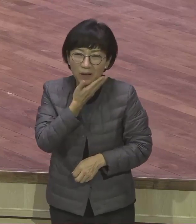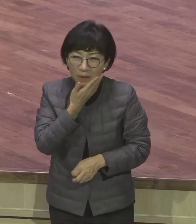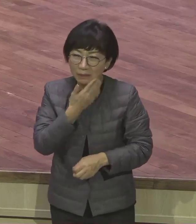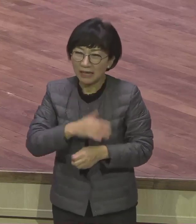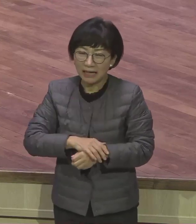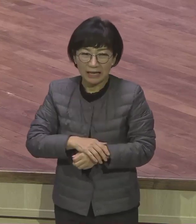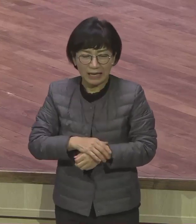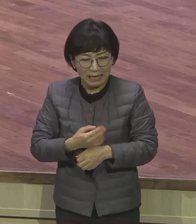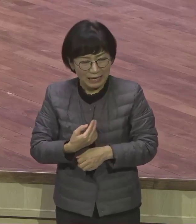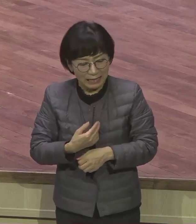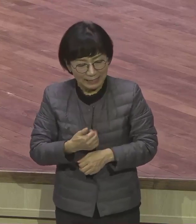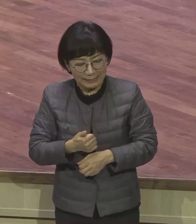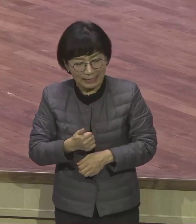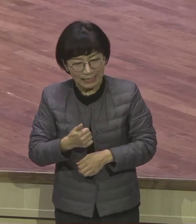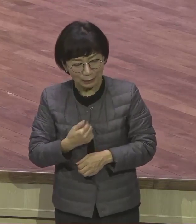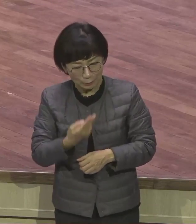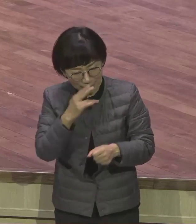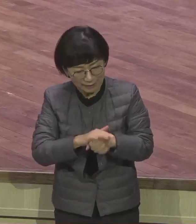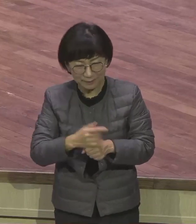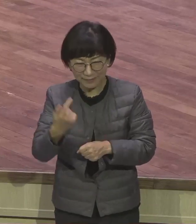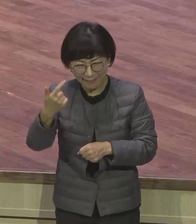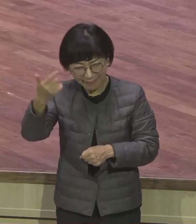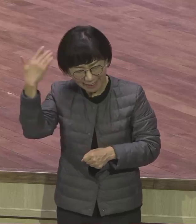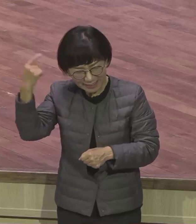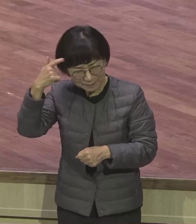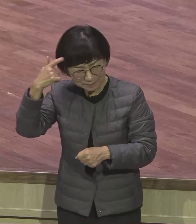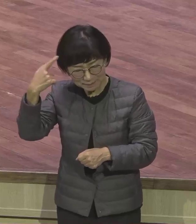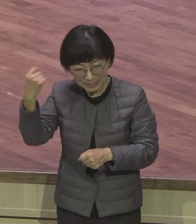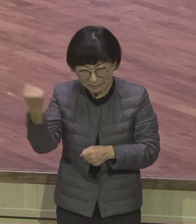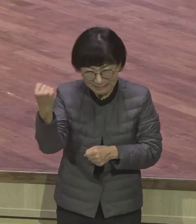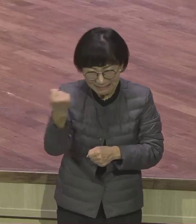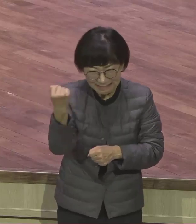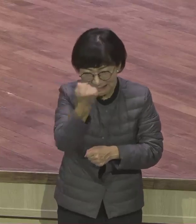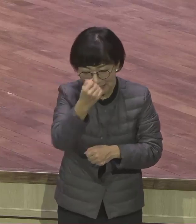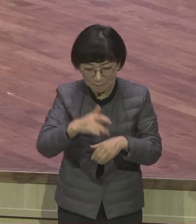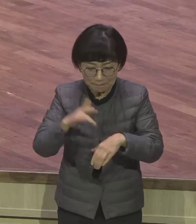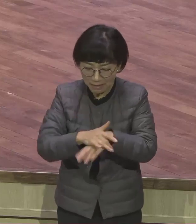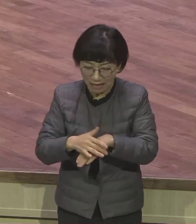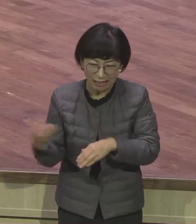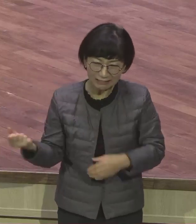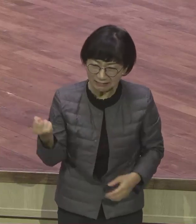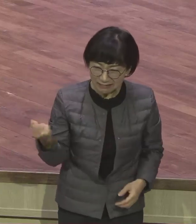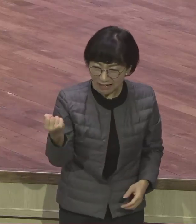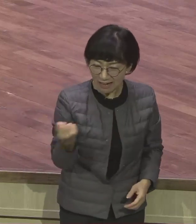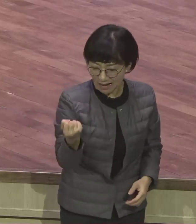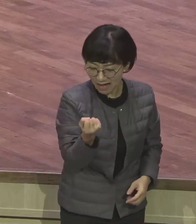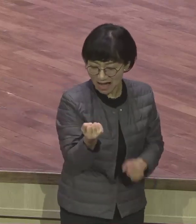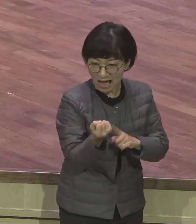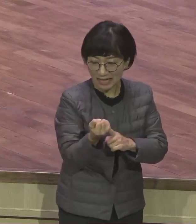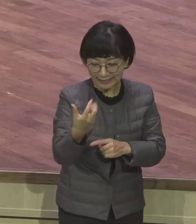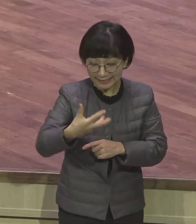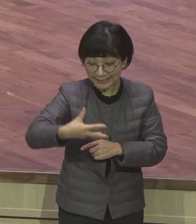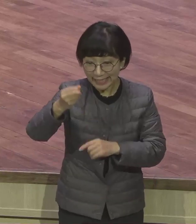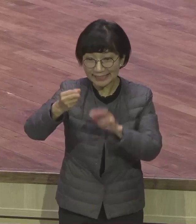존심 상해서 예틀을 못 깨 성질을 못 고쳐 그대로 갈 정식의 삼장 그거 갈 예틀 그대로